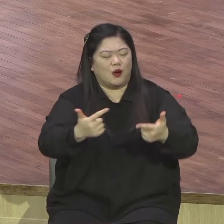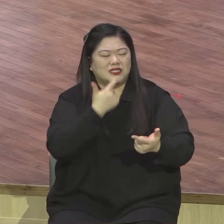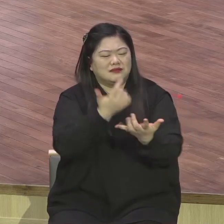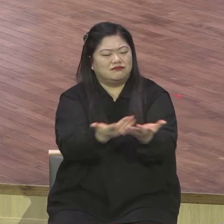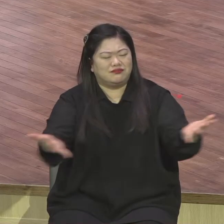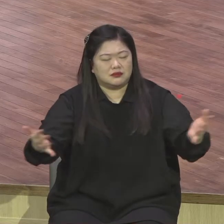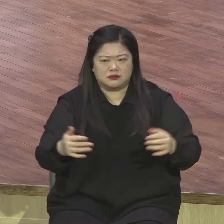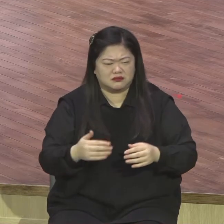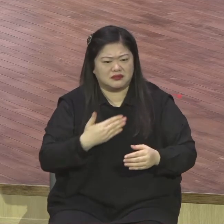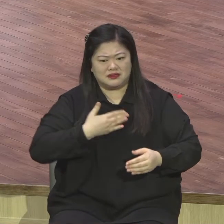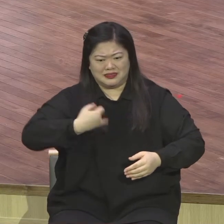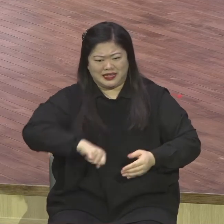말씀을 거라 하십니까?